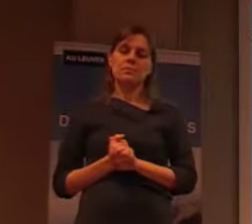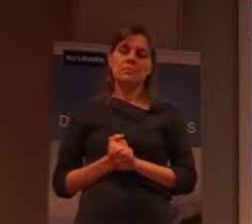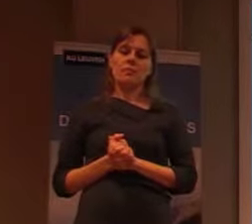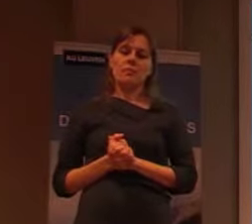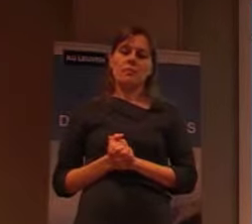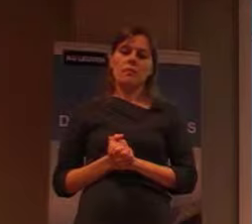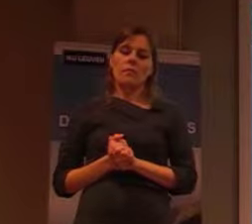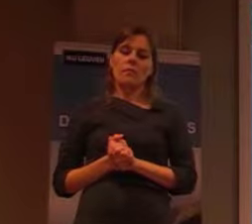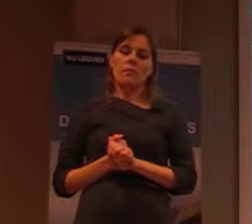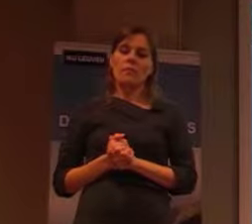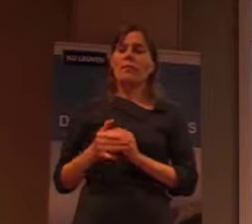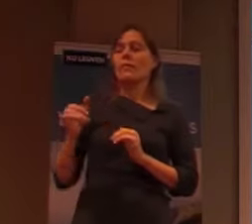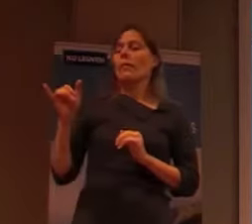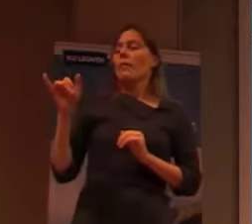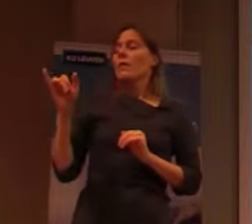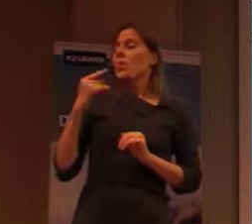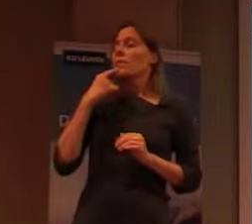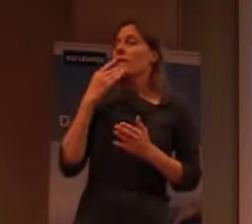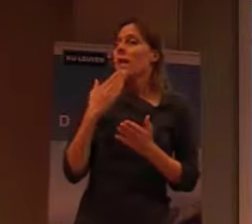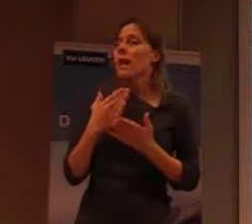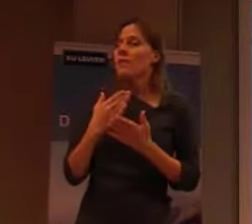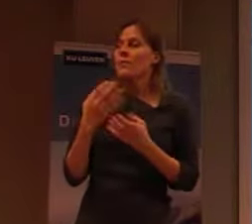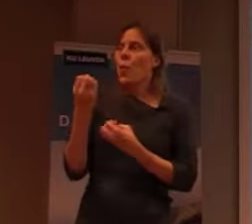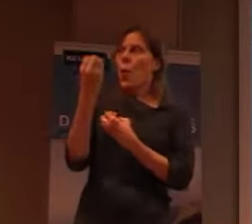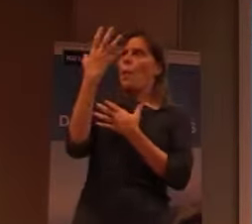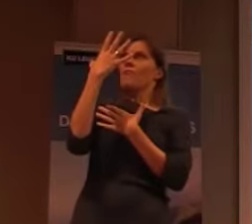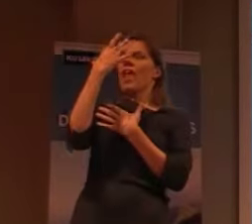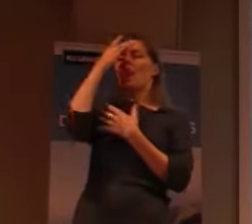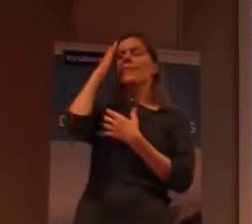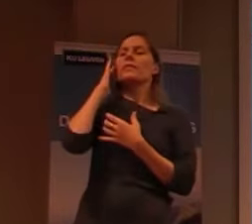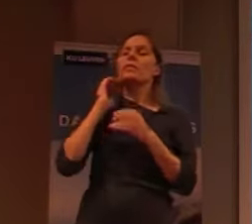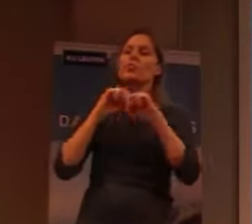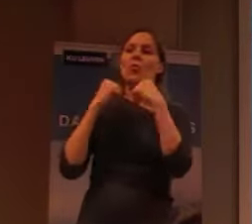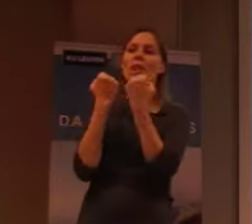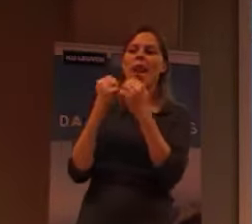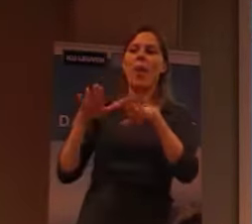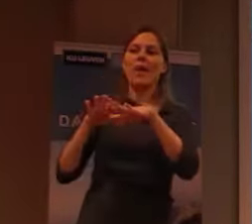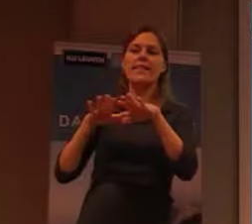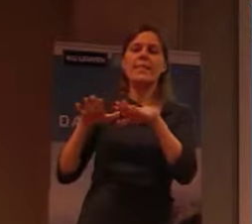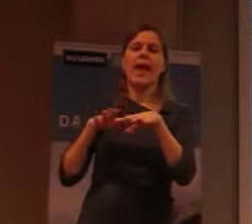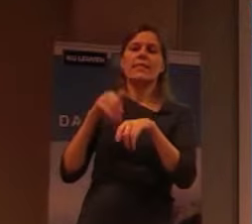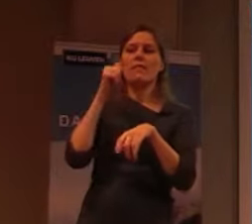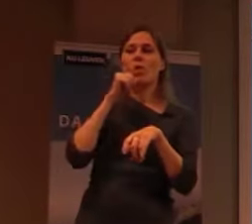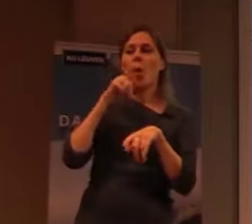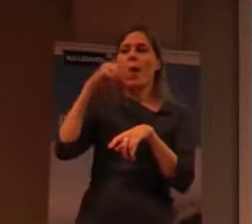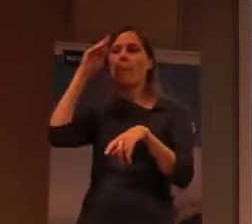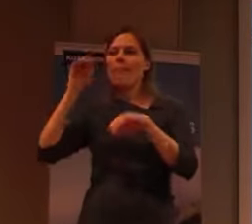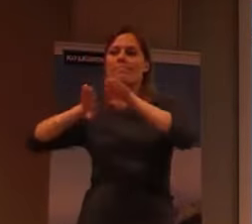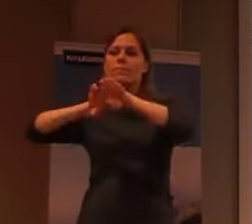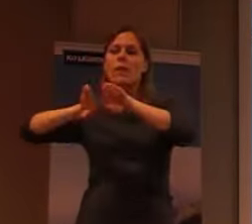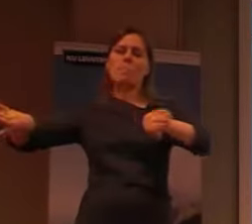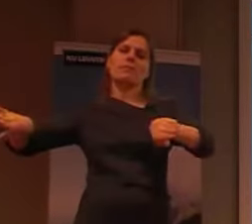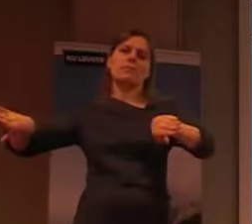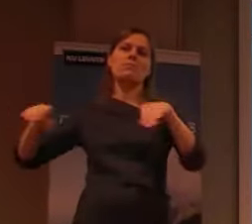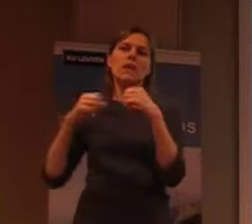Dus wat ik zei is dat wat mij opviel in die sociale organisatie. Dat mannen en vrouwen heel sterk van elkaar